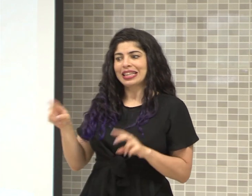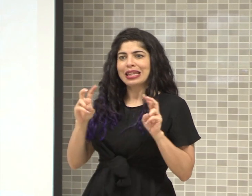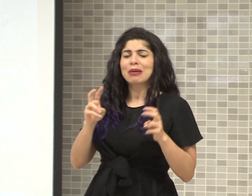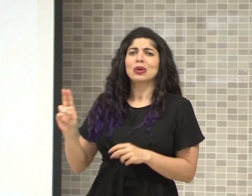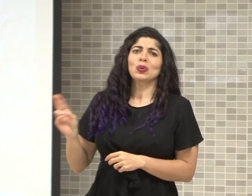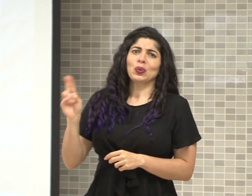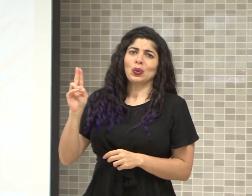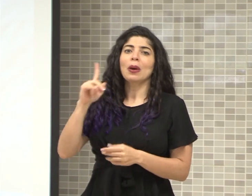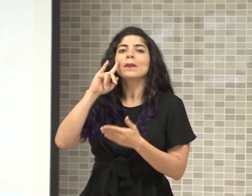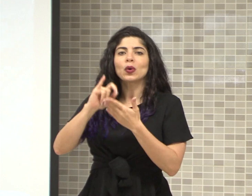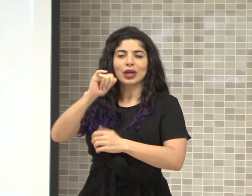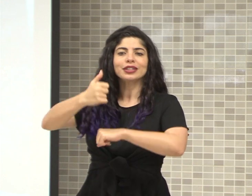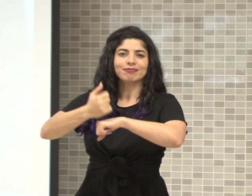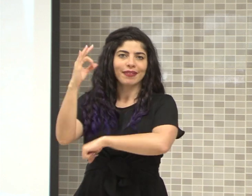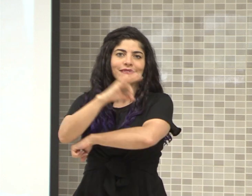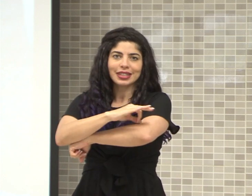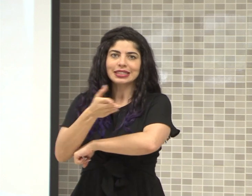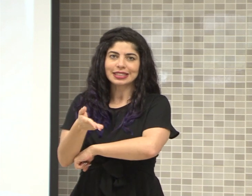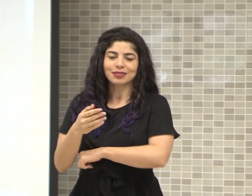Esa es la razón, de establecer esa fecha.